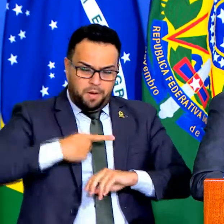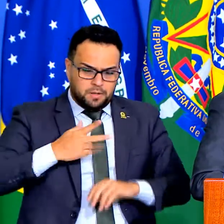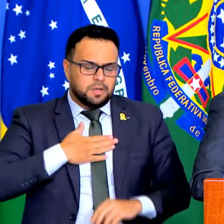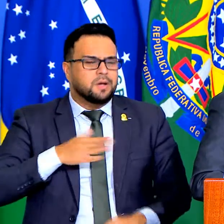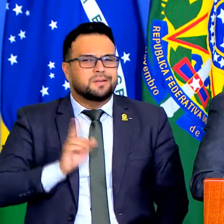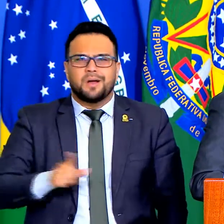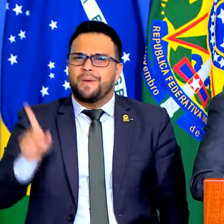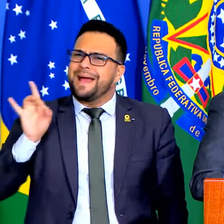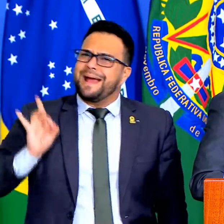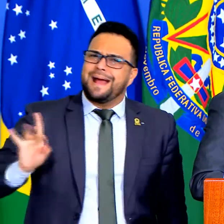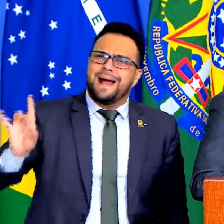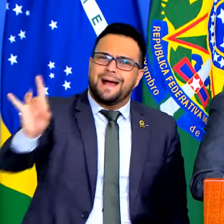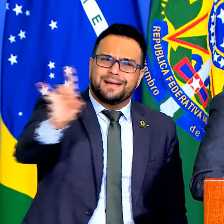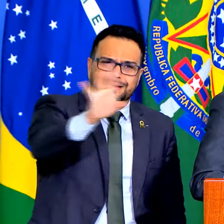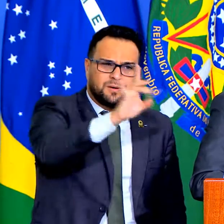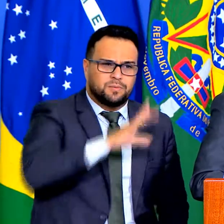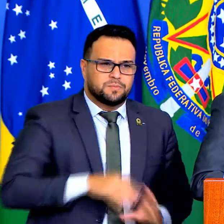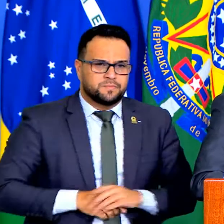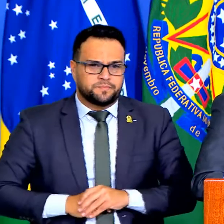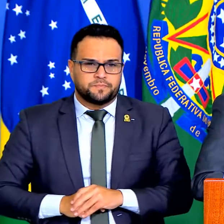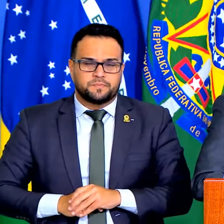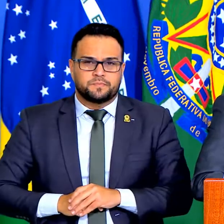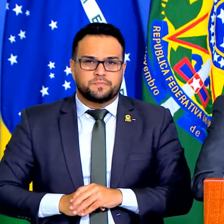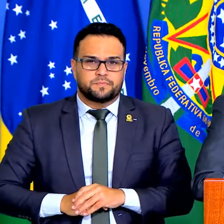é aquela última